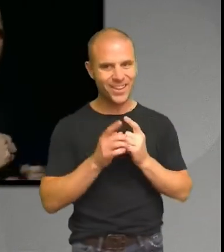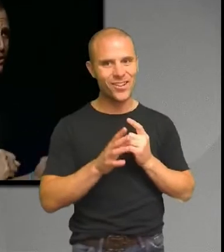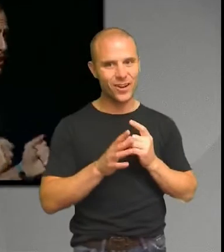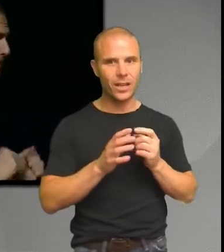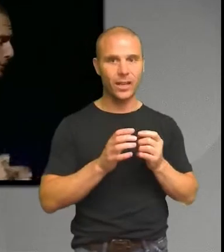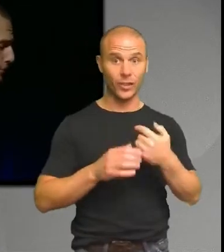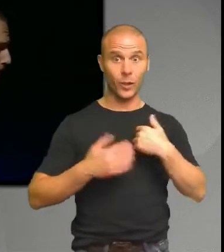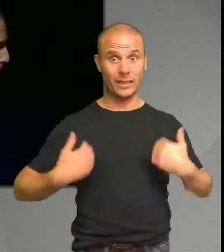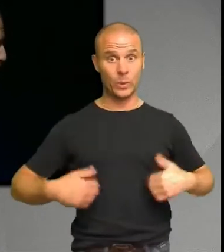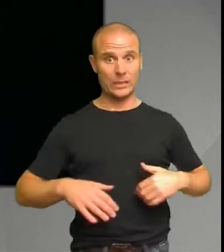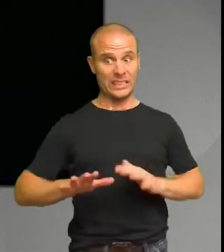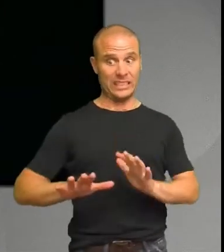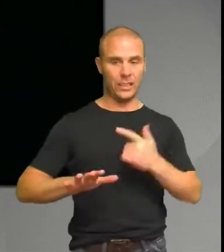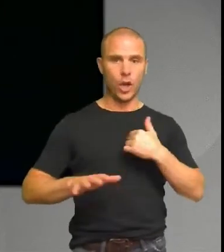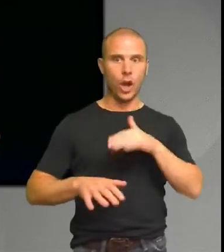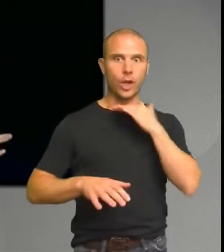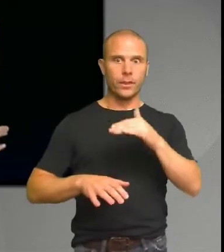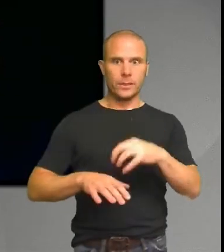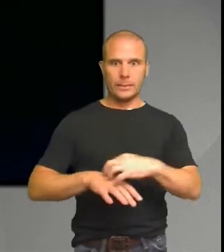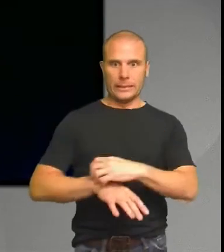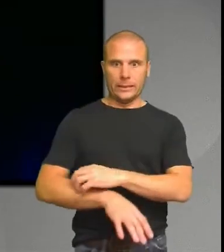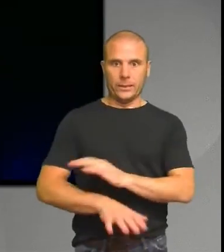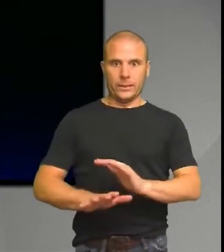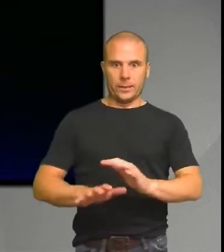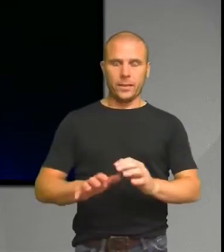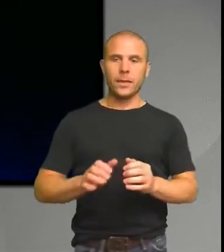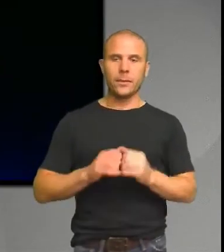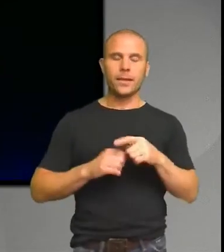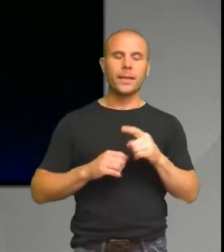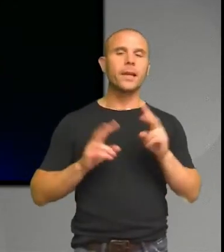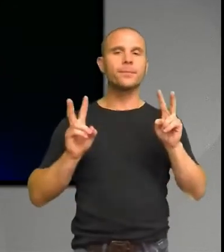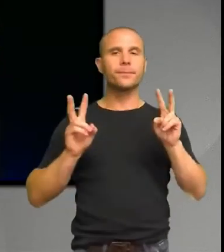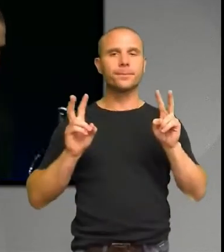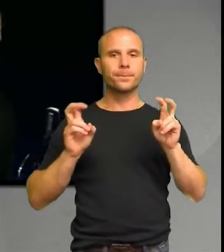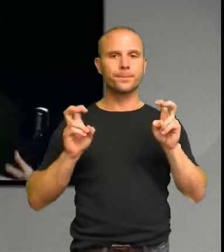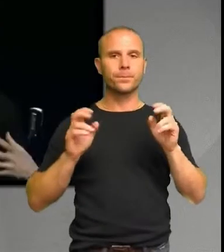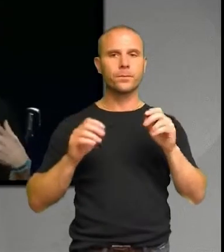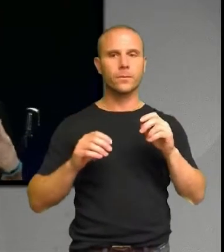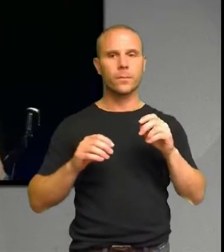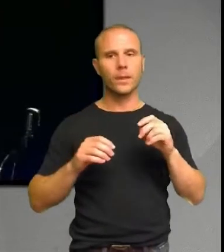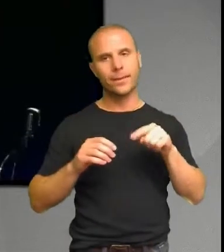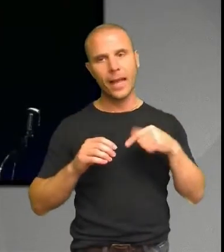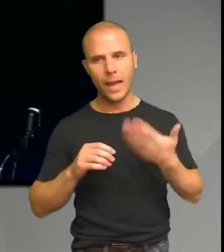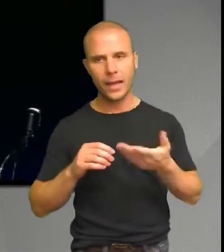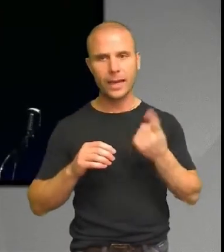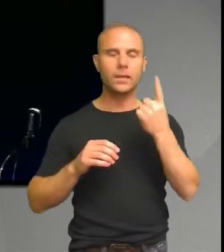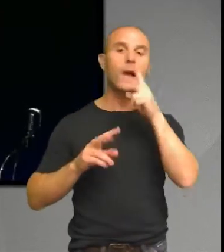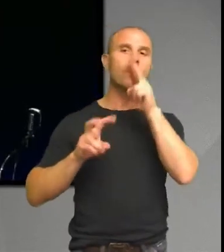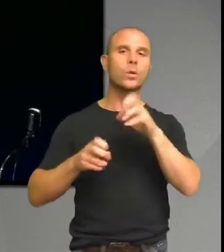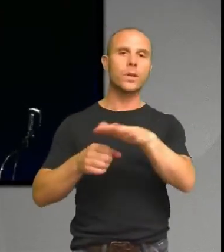jag göra det av skyddspindlar. Det här kallas för, eller det här är ett forskningsområde. Jag har hållit på i över tio